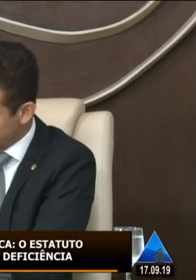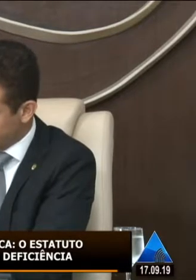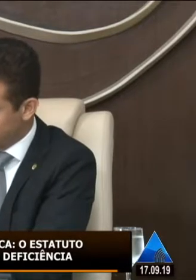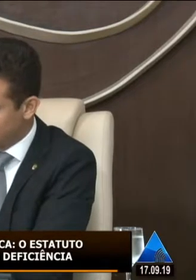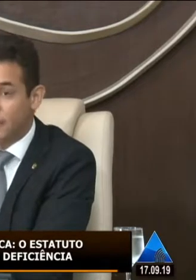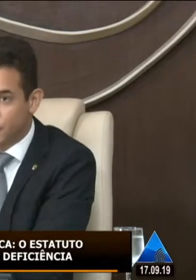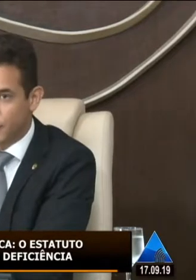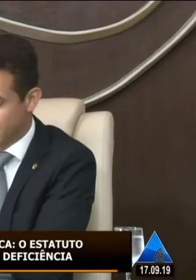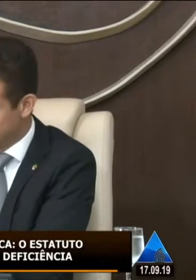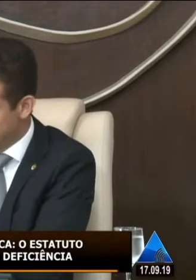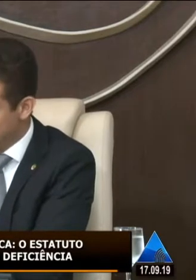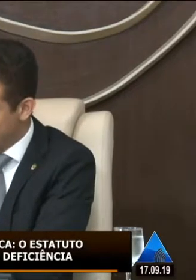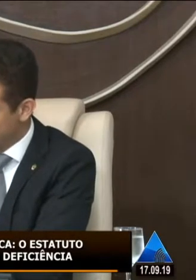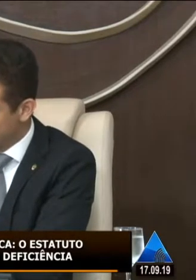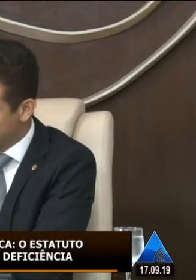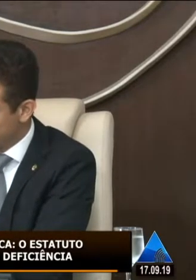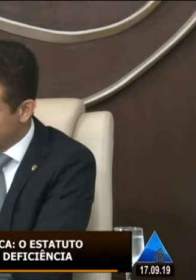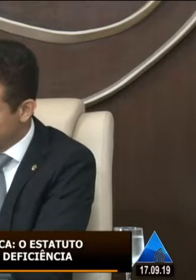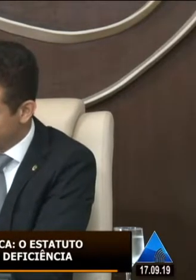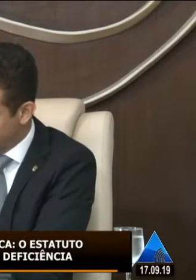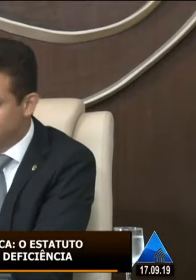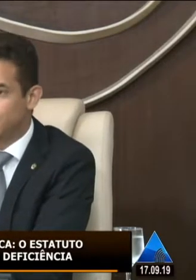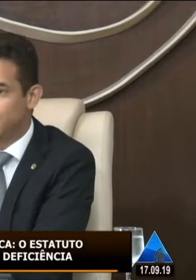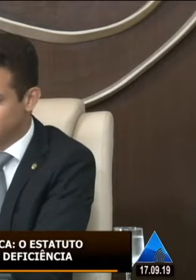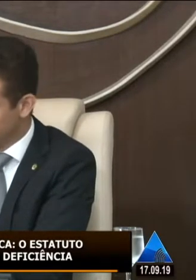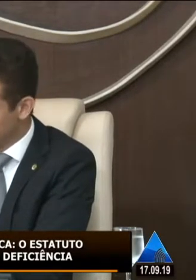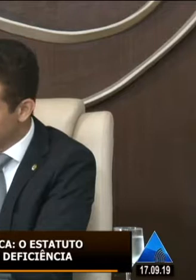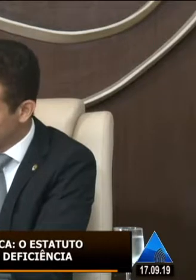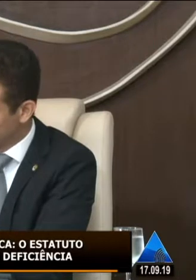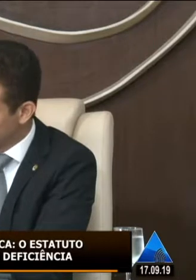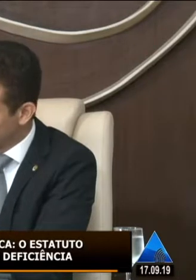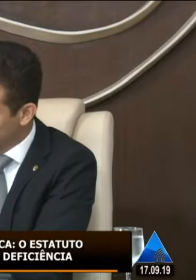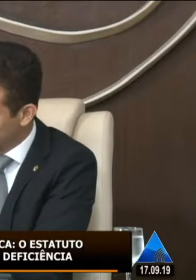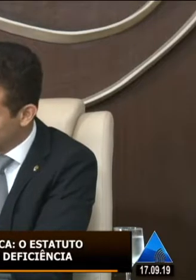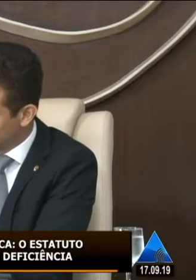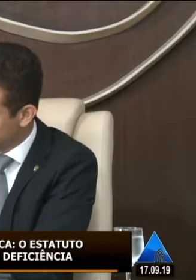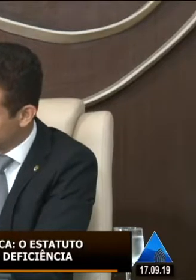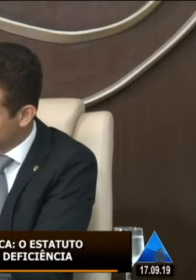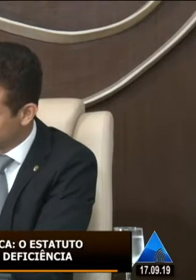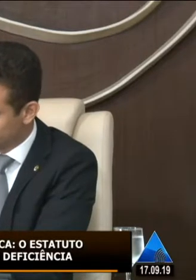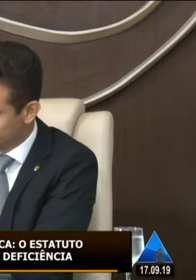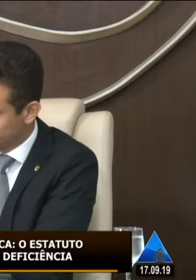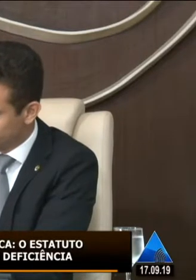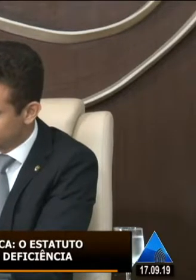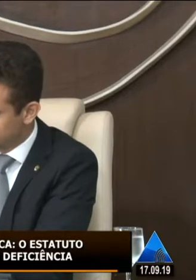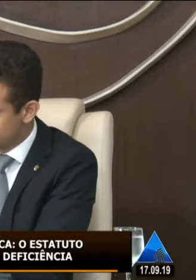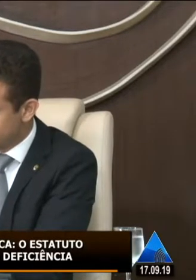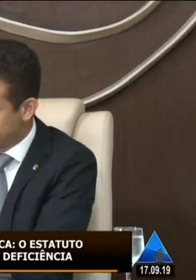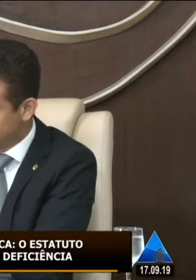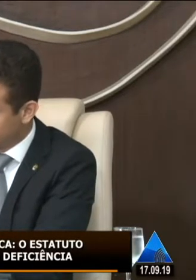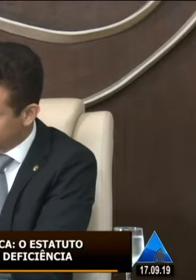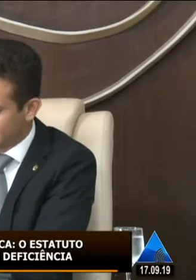presença e agradecer a presença de Márcia Guedes, do Conselho Estadual dos Direitos da Pessoa com Deficiência.